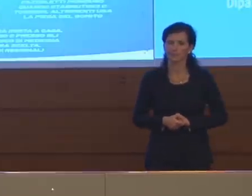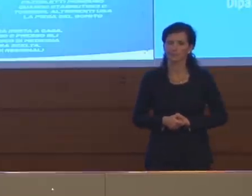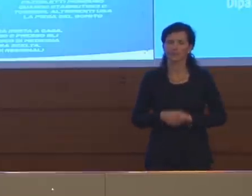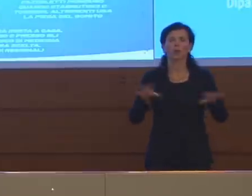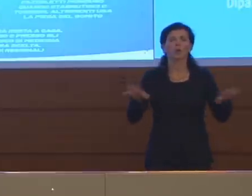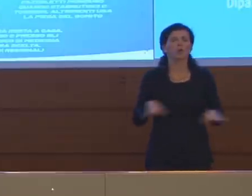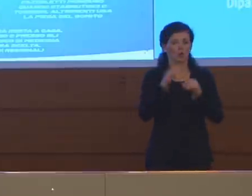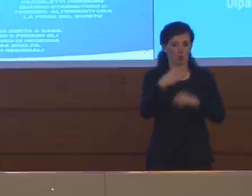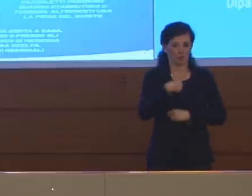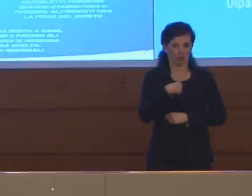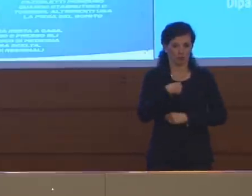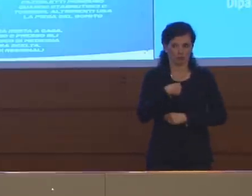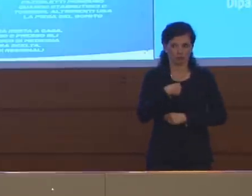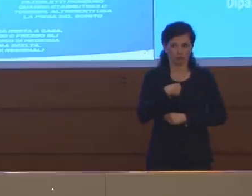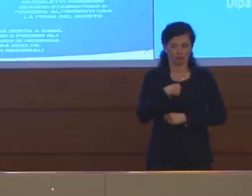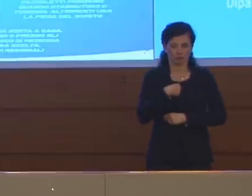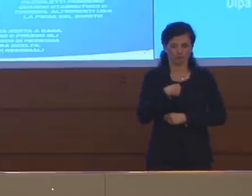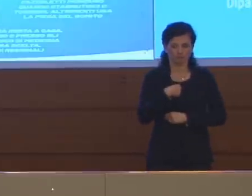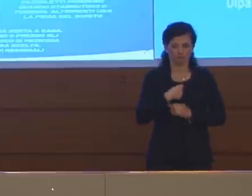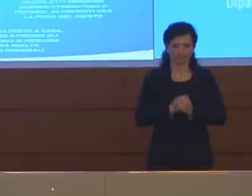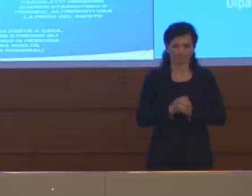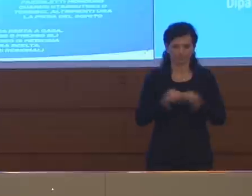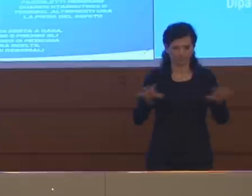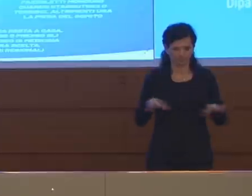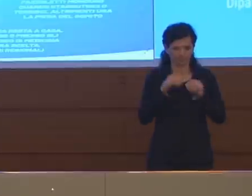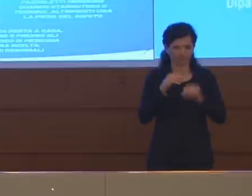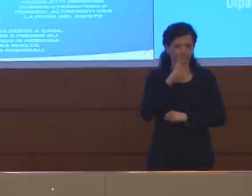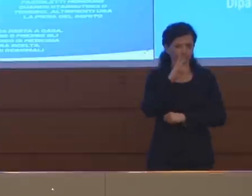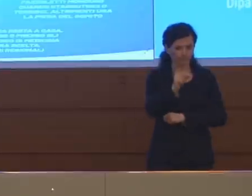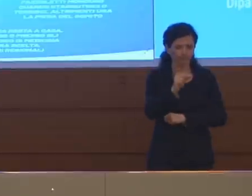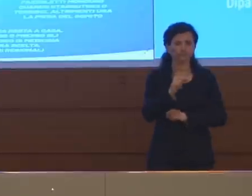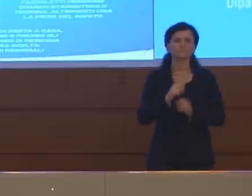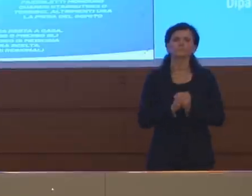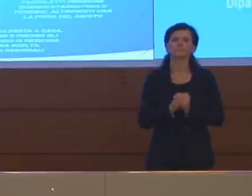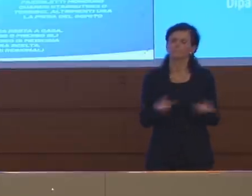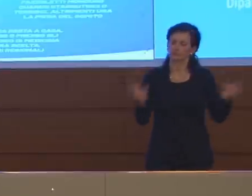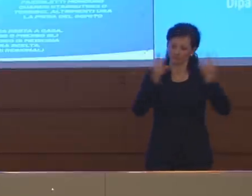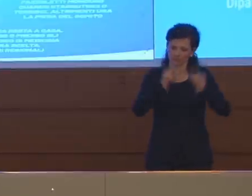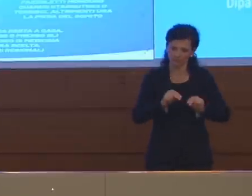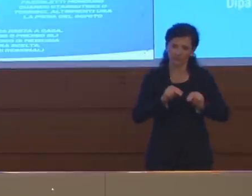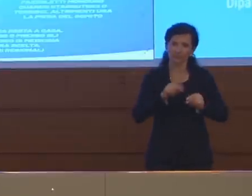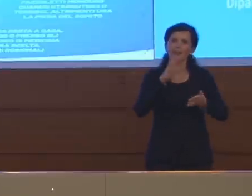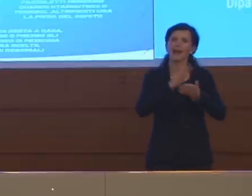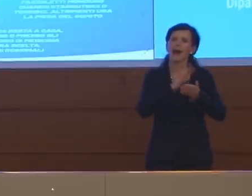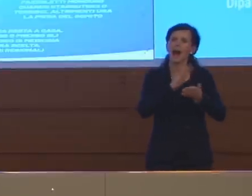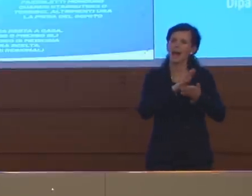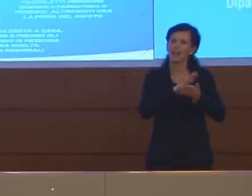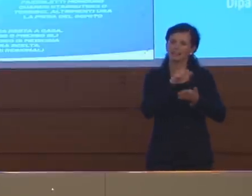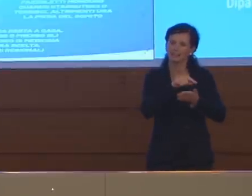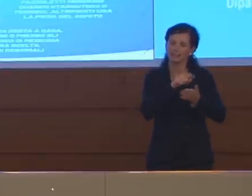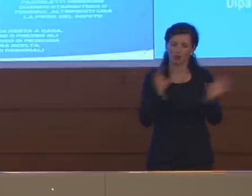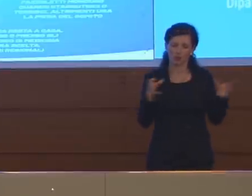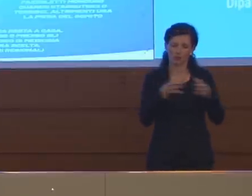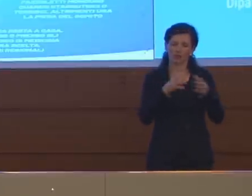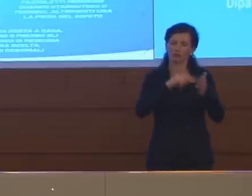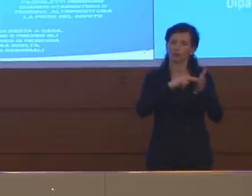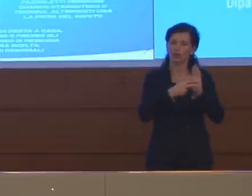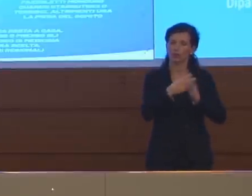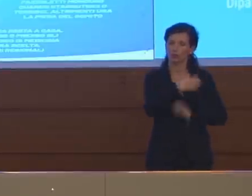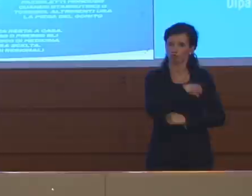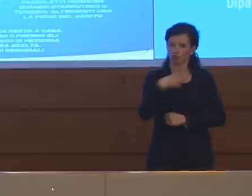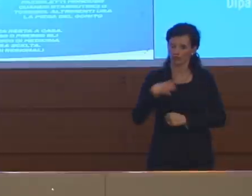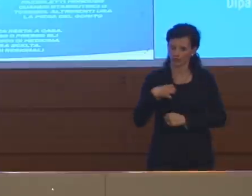professore, partendo e ribadendo il concetto che gli atti del Comitato Tecnico